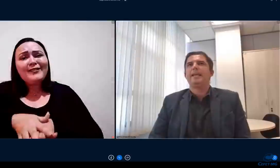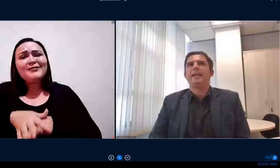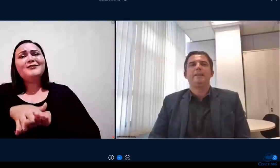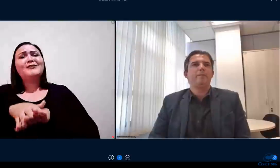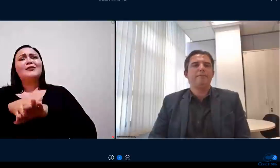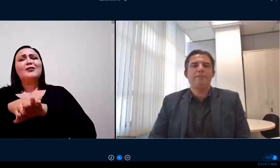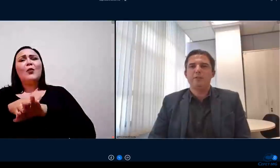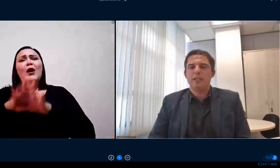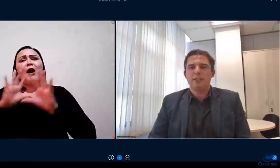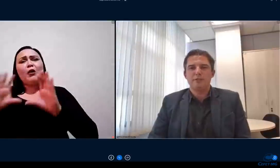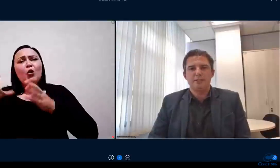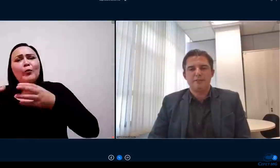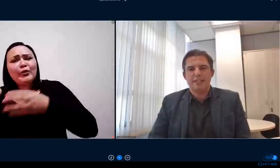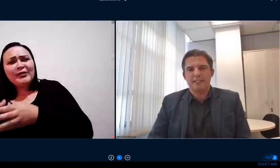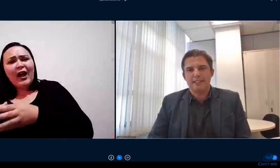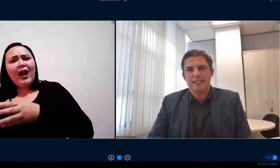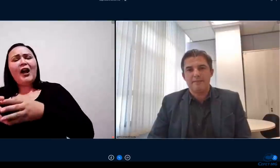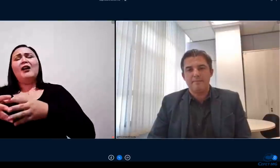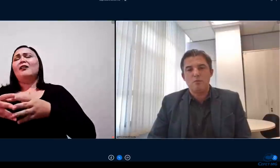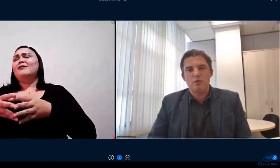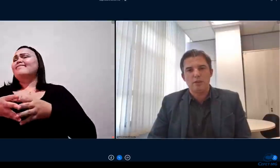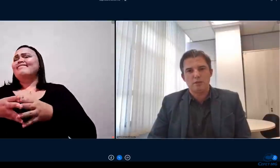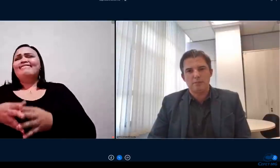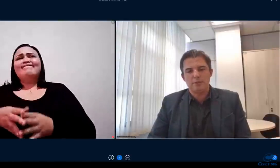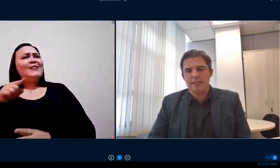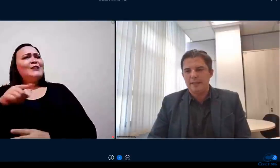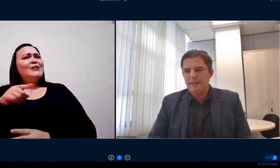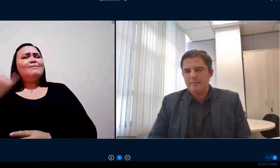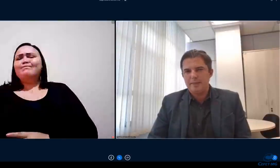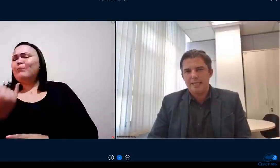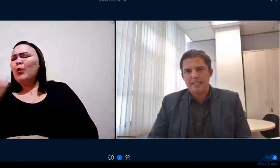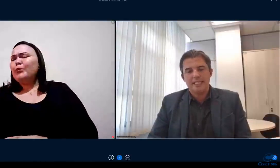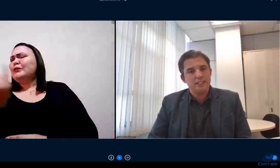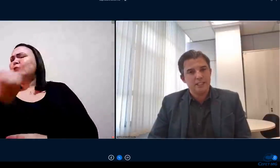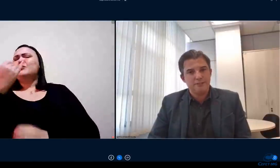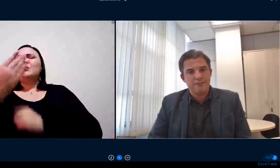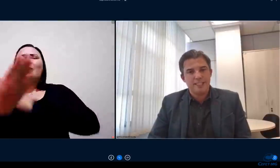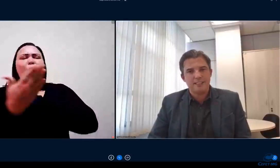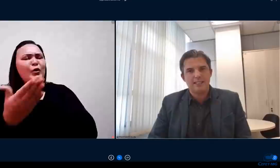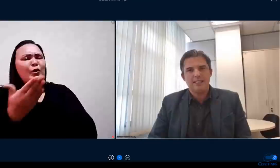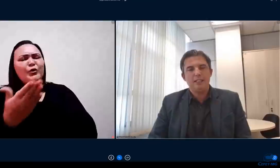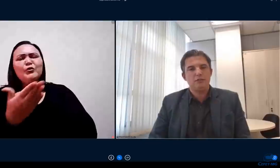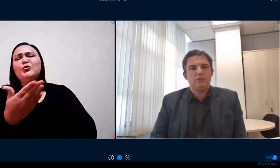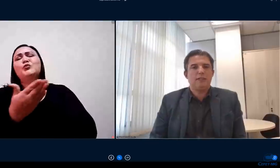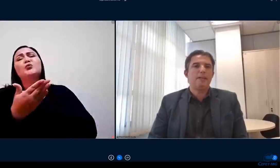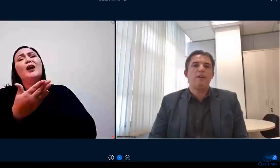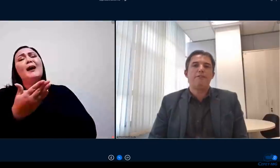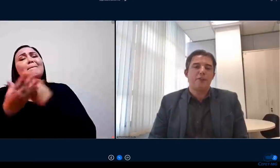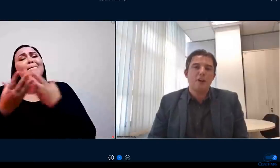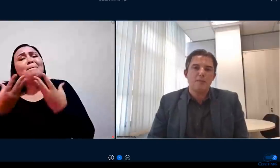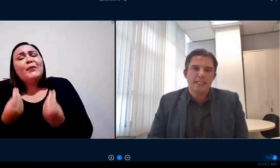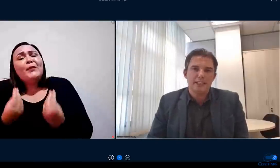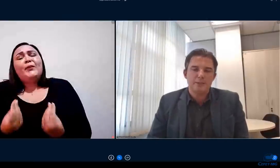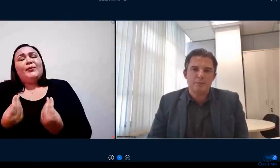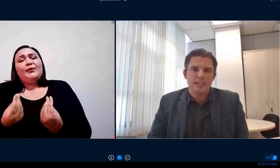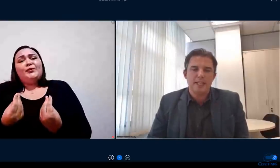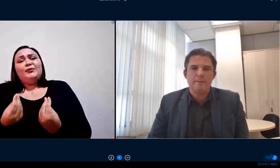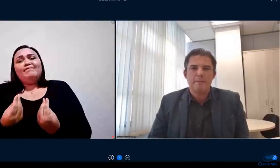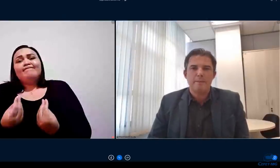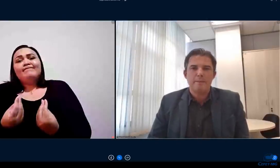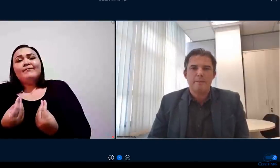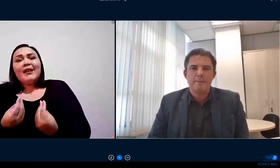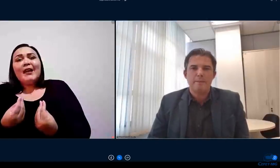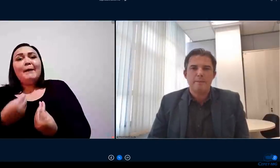enfim eu acho que são falas que tem muito a contribuir para que a gente faça isso da melhor forma que a gente